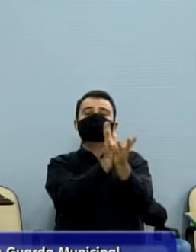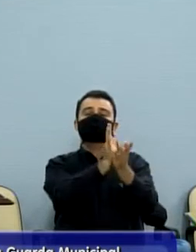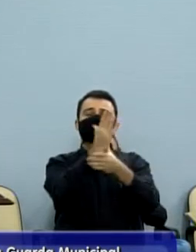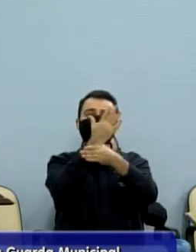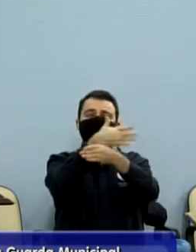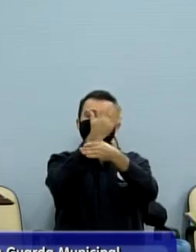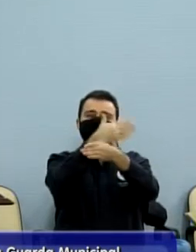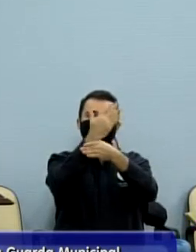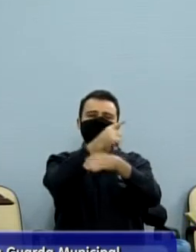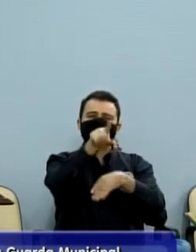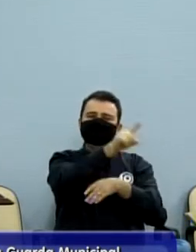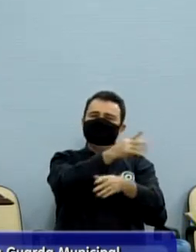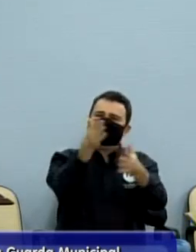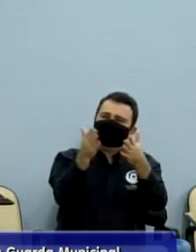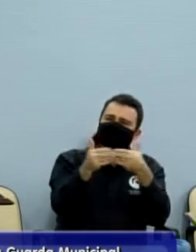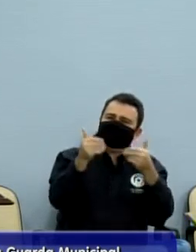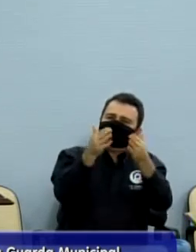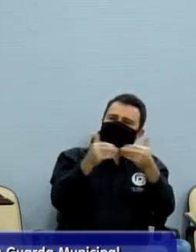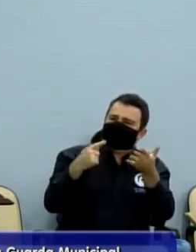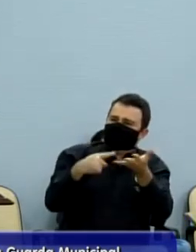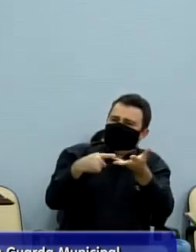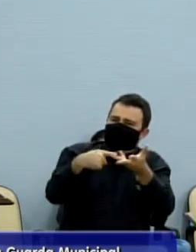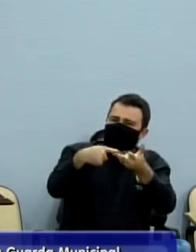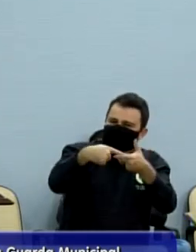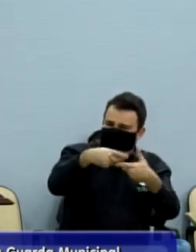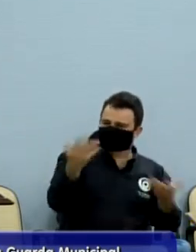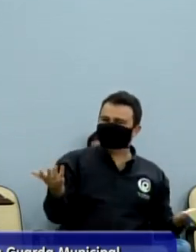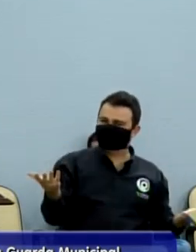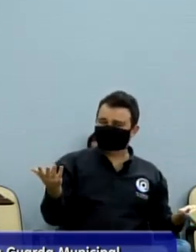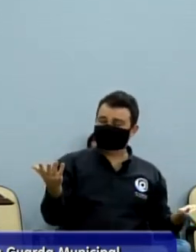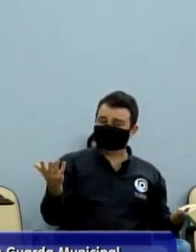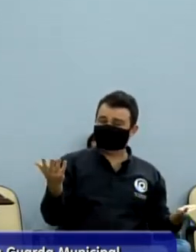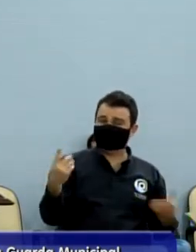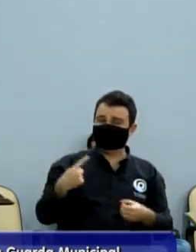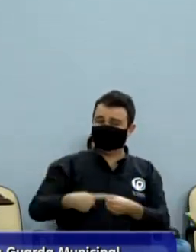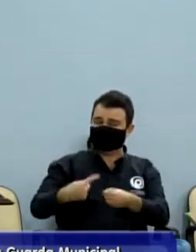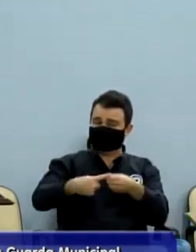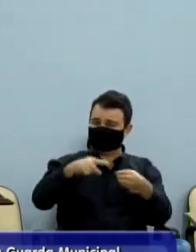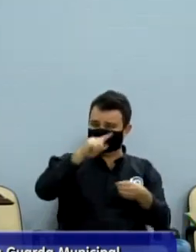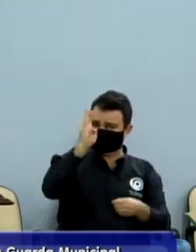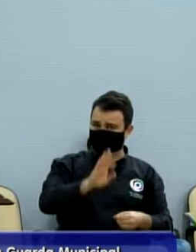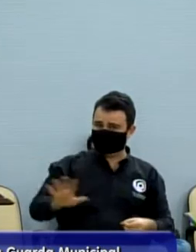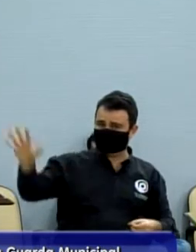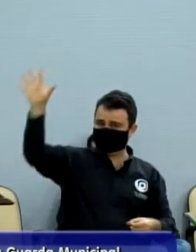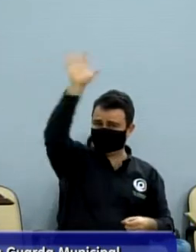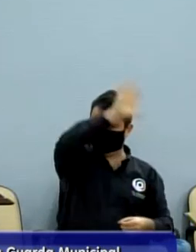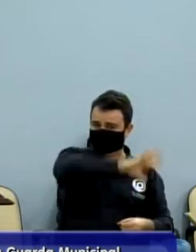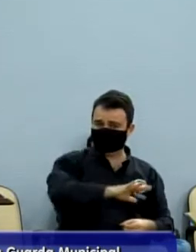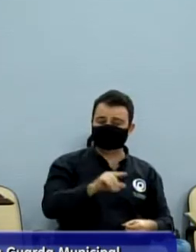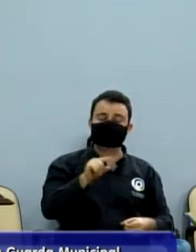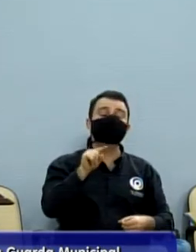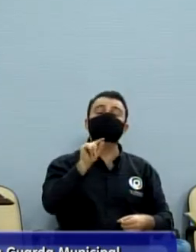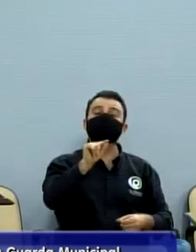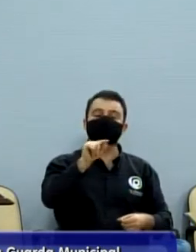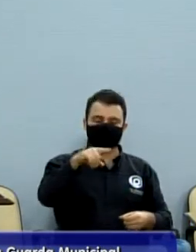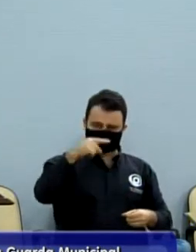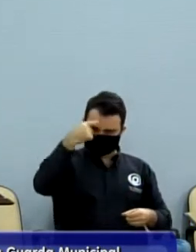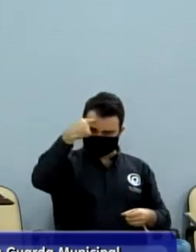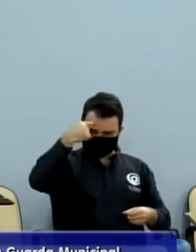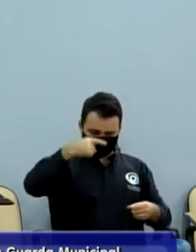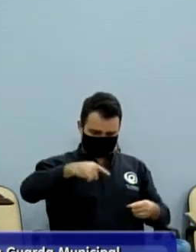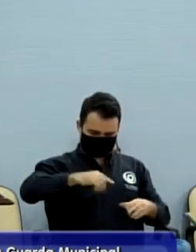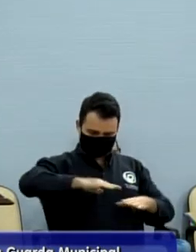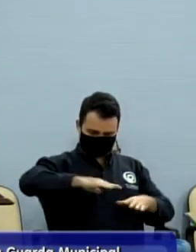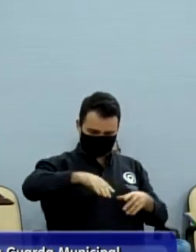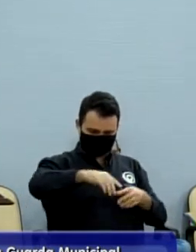outras cidades do estado de São Paulo e do Brasil, os taxistas, eles podem usar a faixa exclusiva de ônibus. Essa é uma